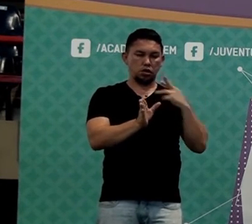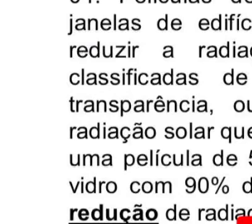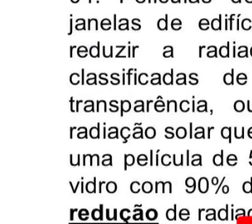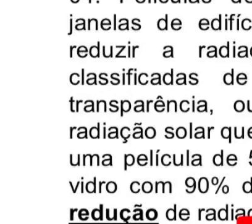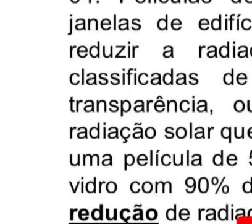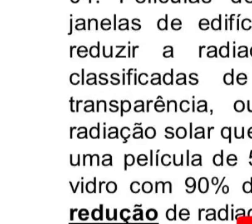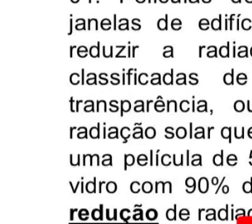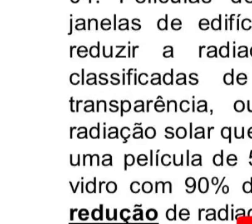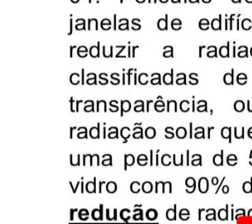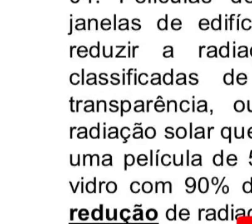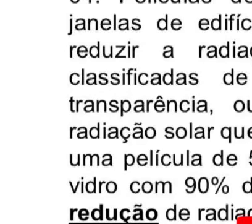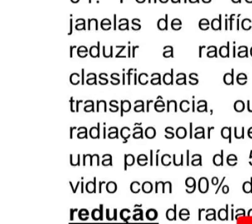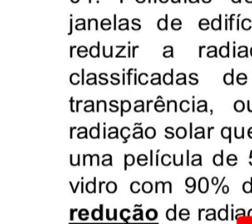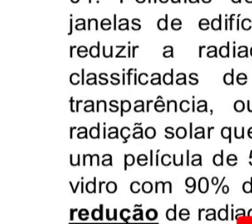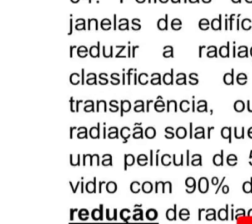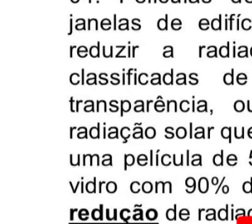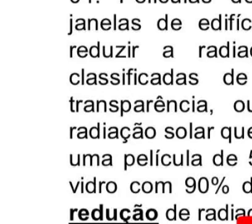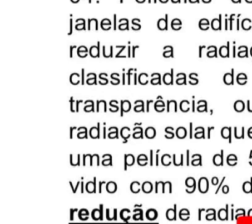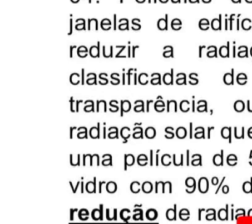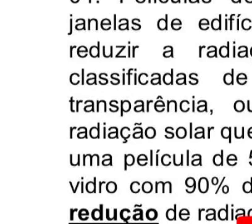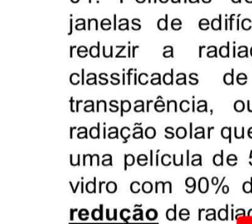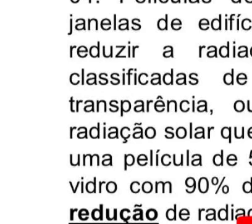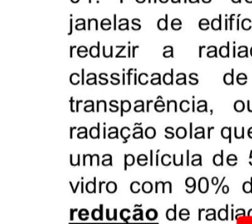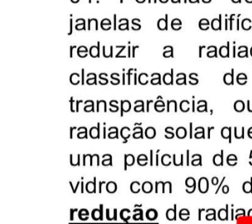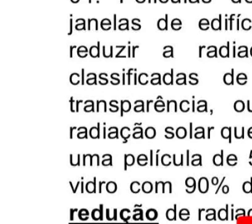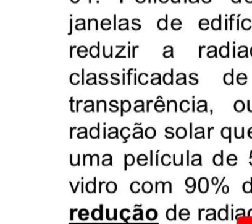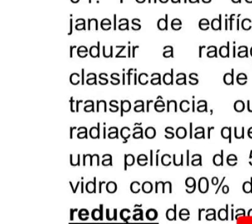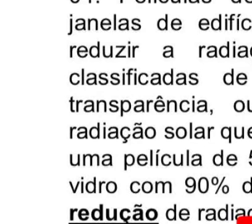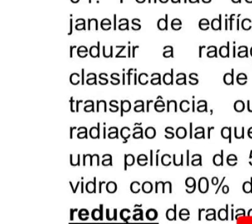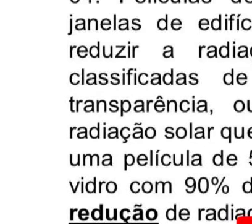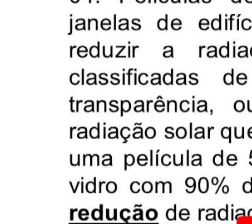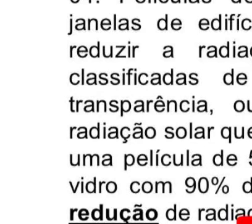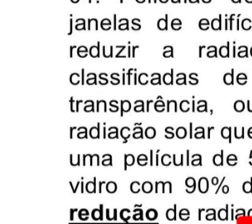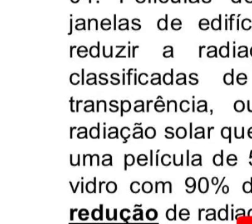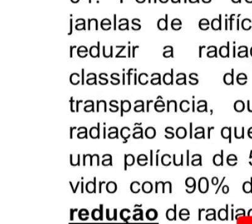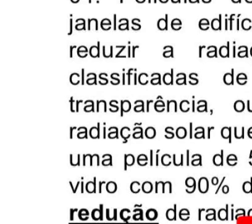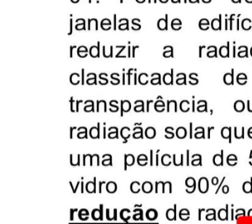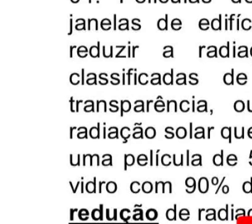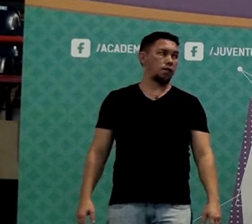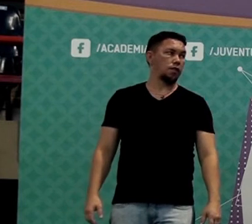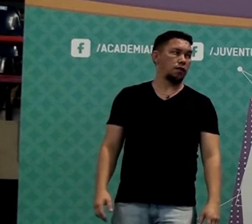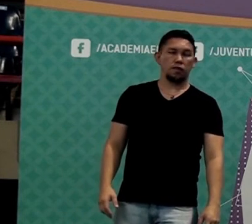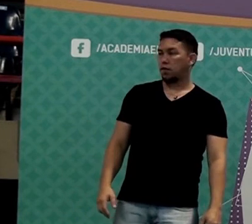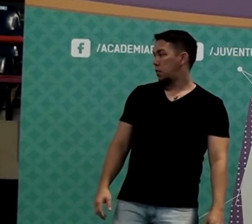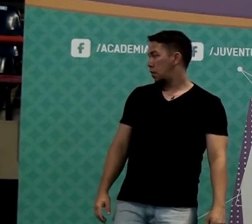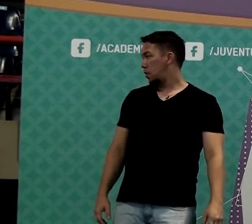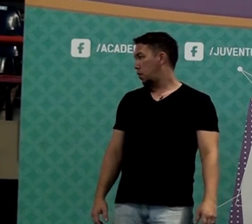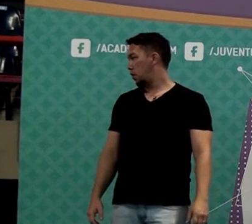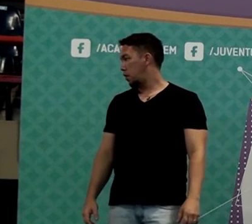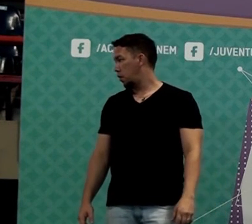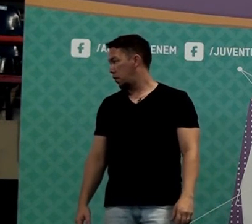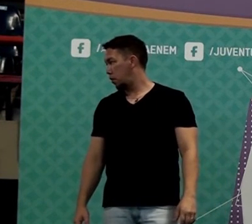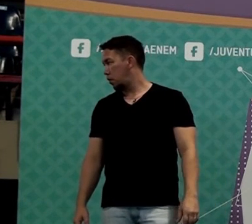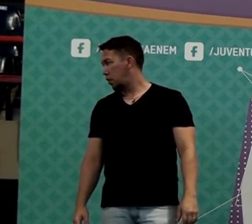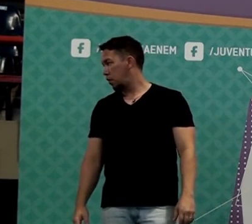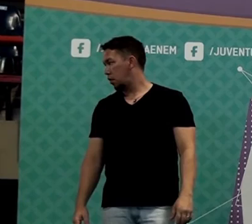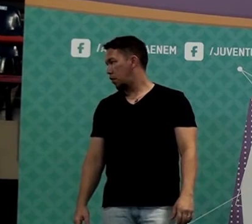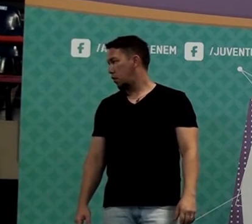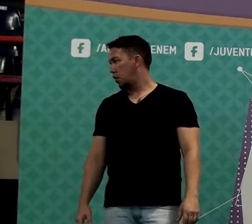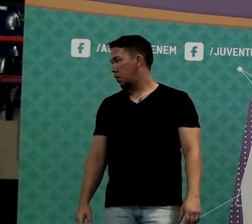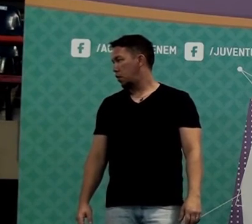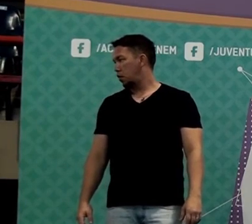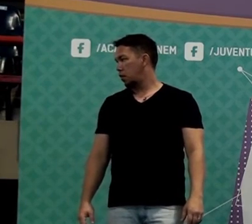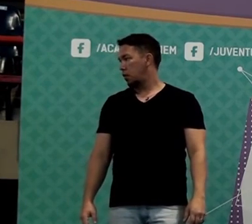letra é, fácil, fácil. Vamos fazer mais um ou duas aqui pra fechar? Ó, Mi, dois minutinhos ainda.